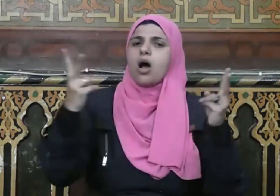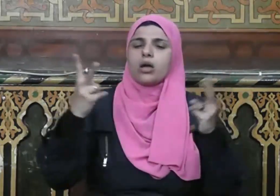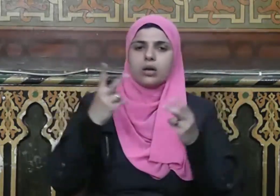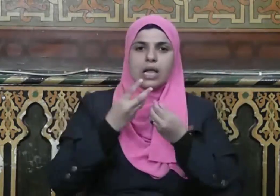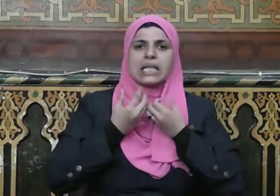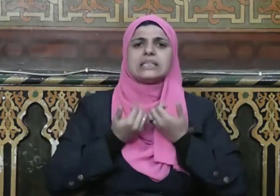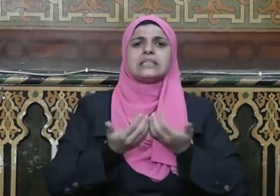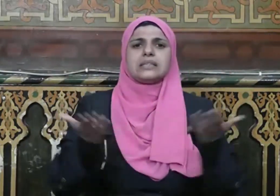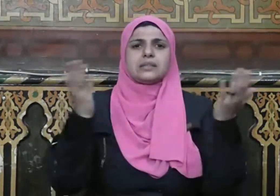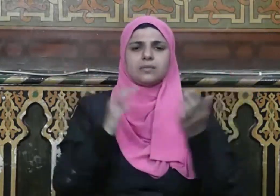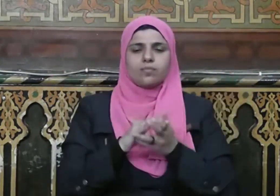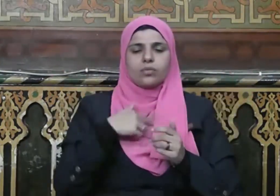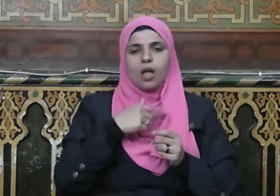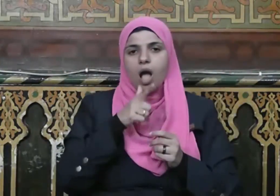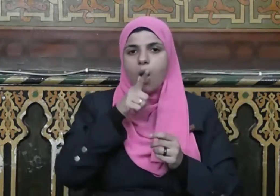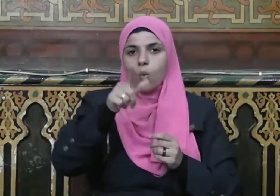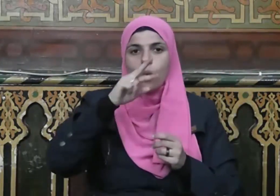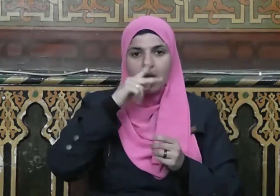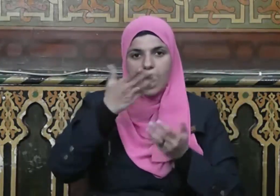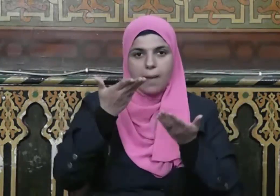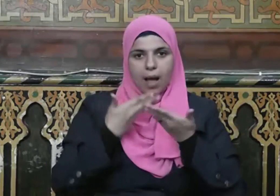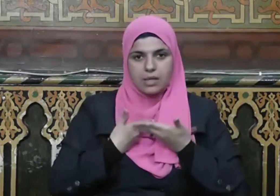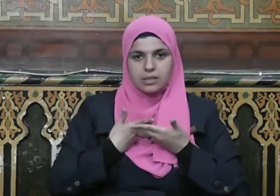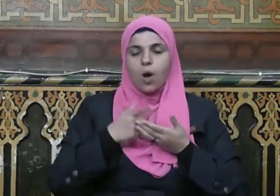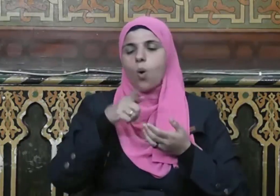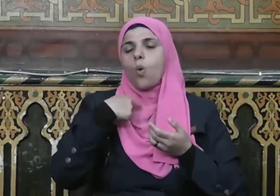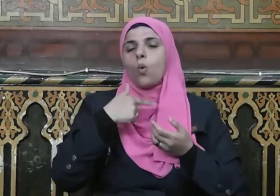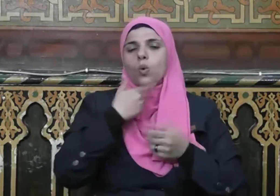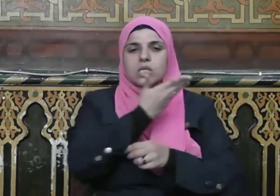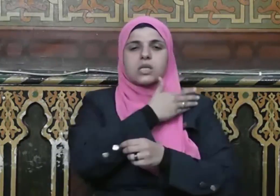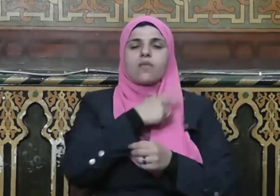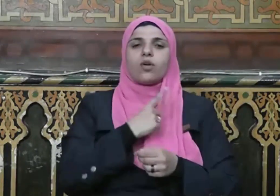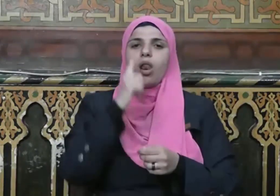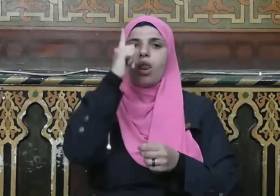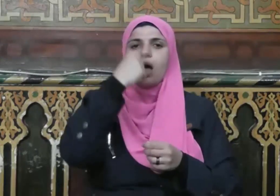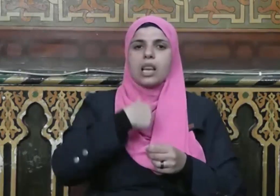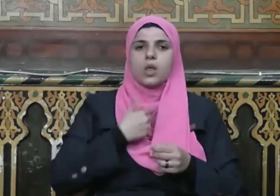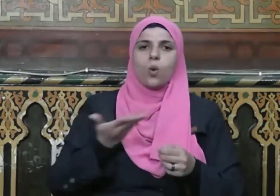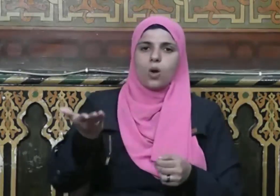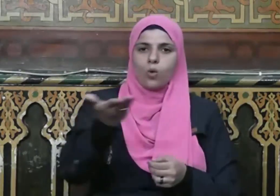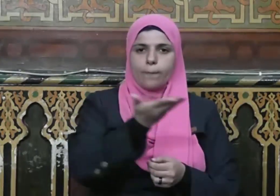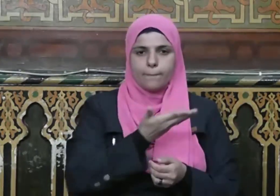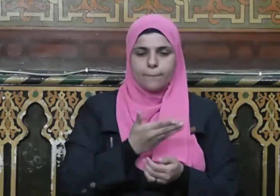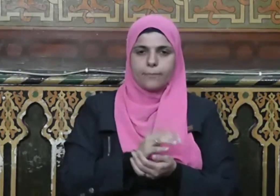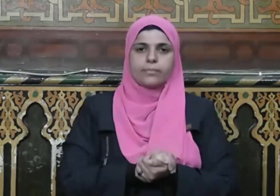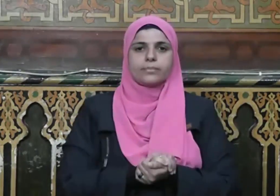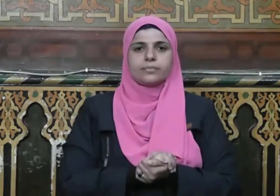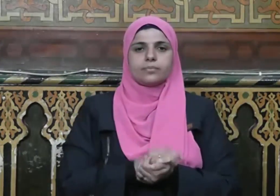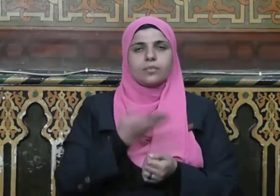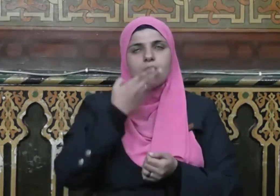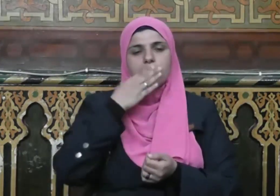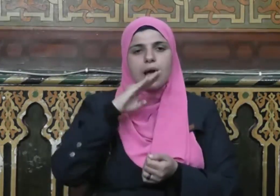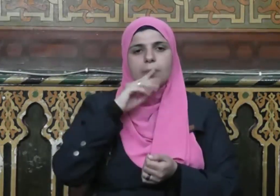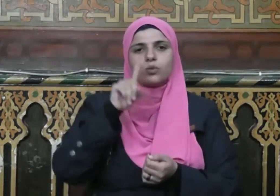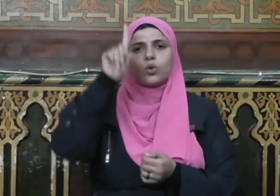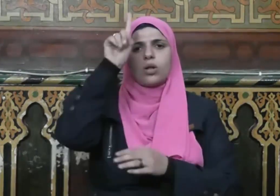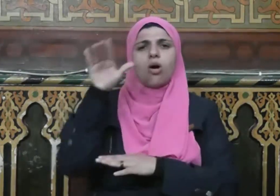أقول قولي هذا وأستغفر الله لي ولكم الحمد لله رب